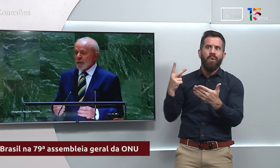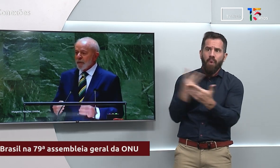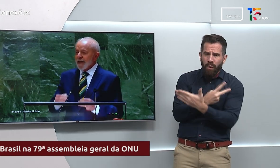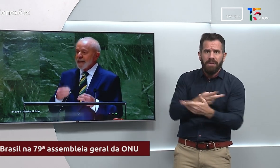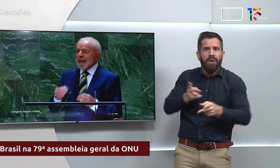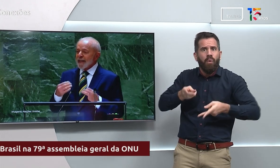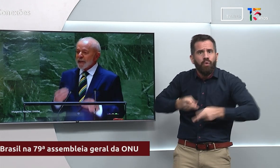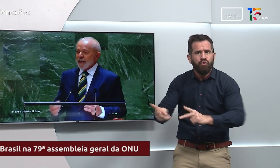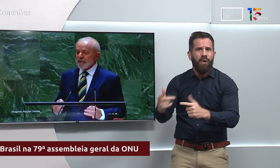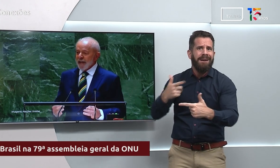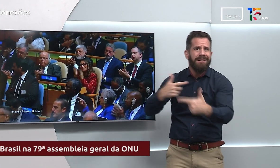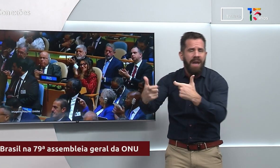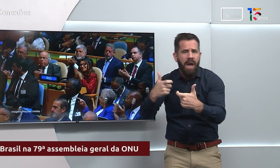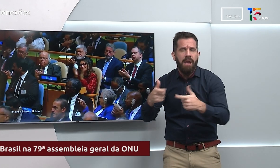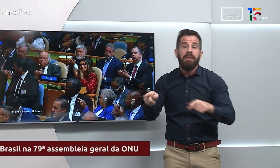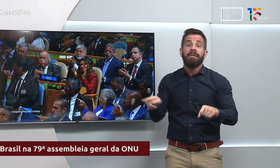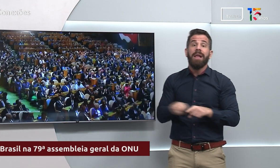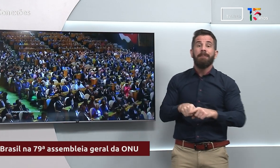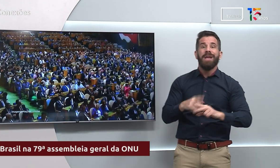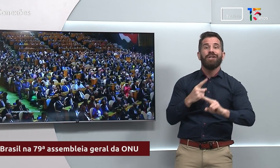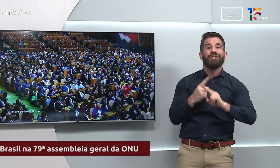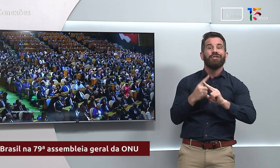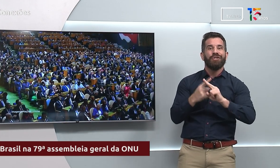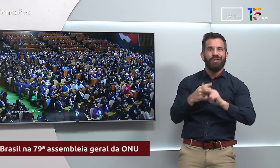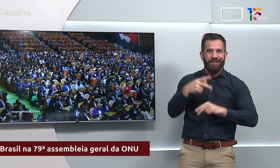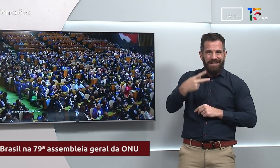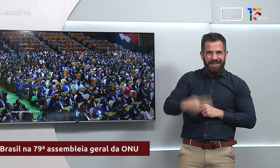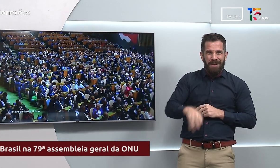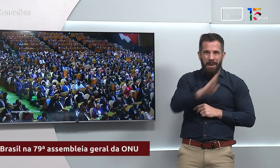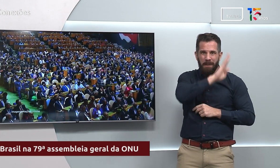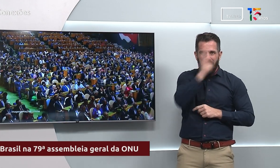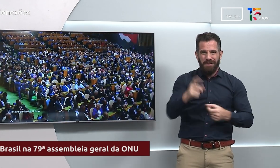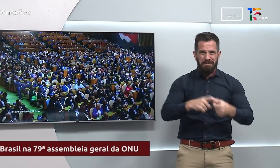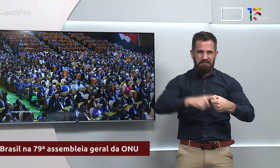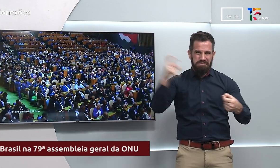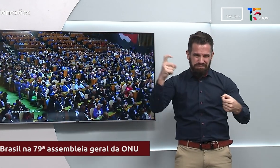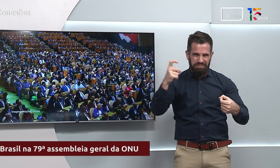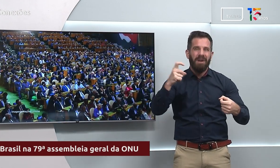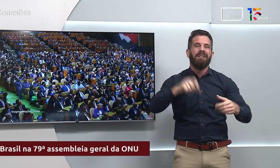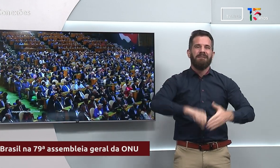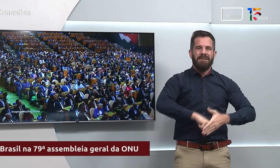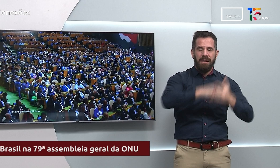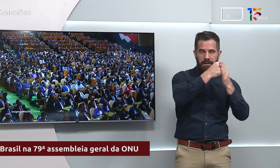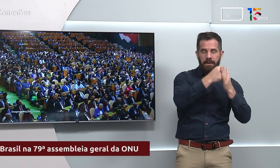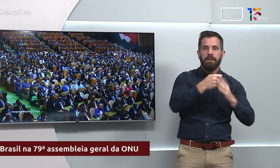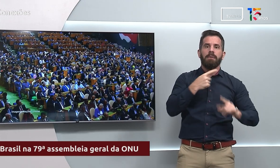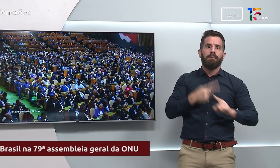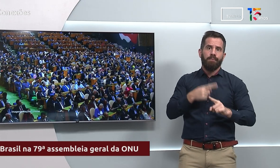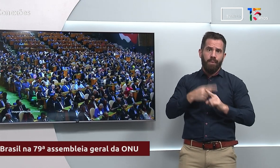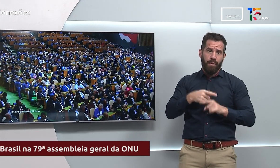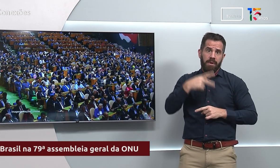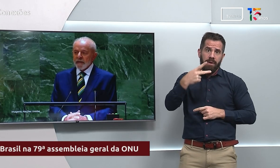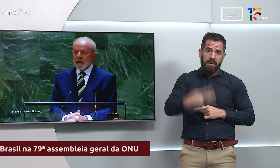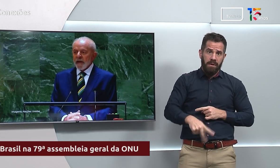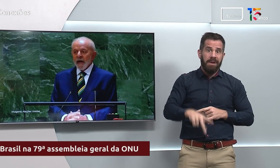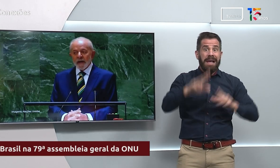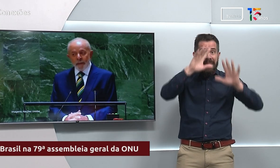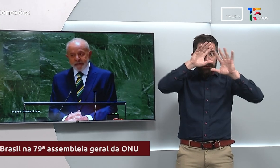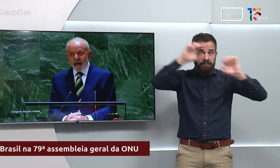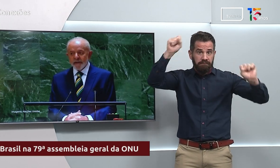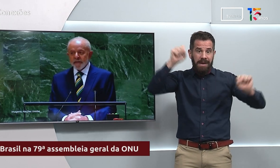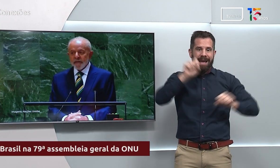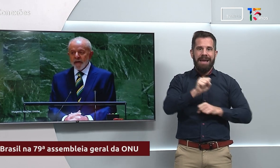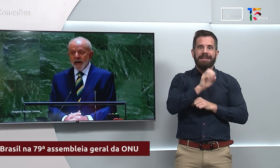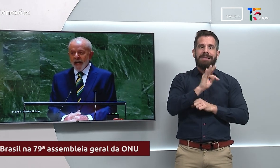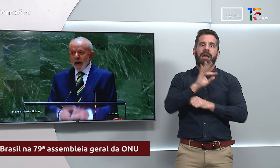por decisão do STF, o Supremo Tribunal Federal, depois de que a empresa não cumpriu a legislação nacional. A